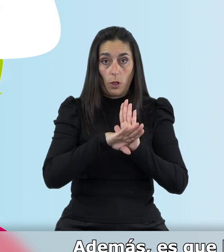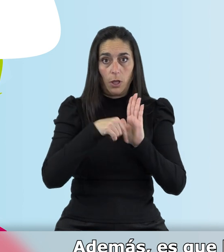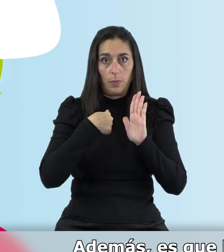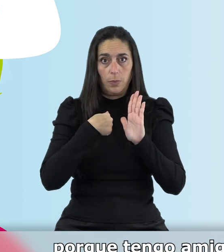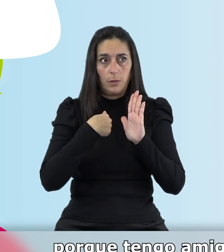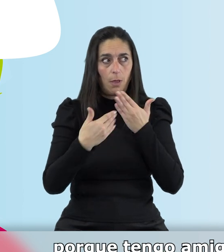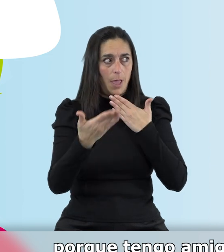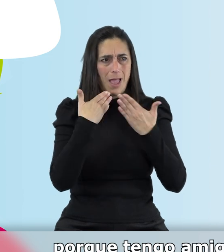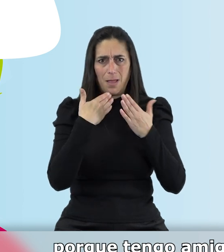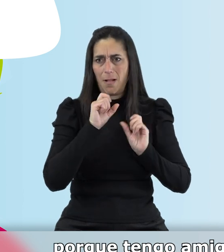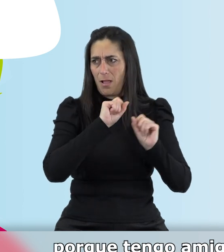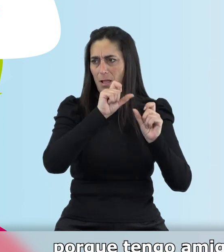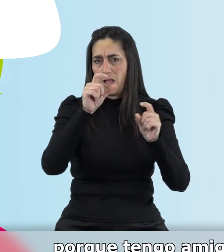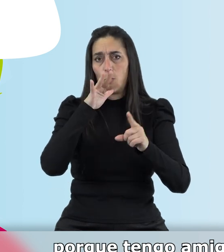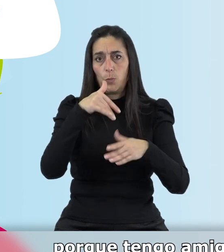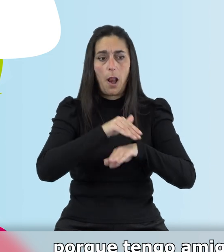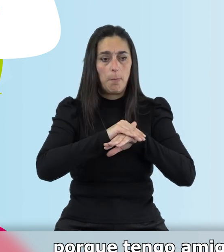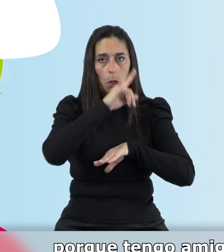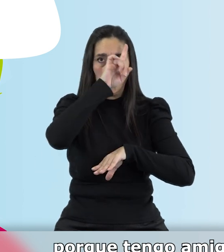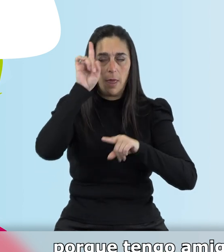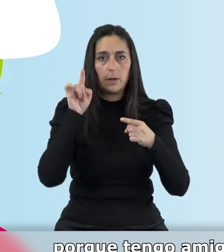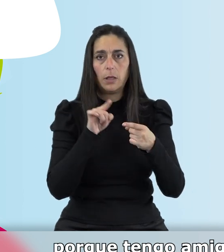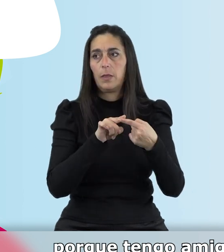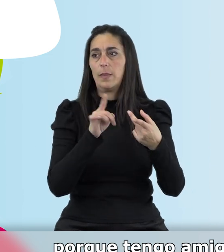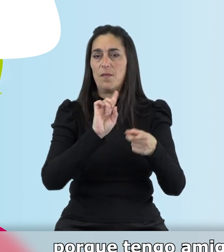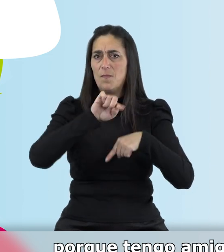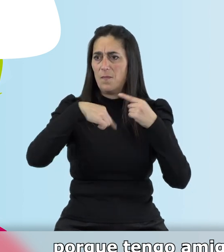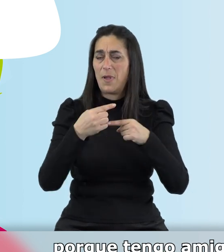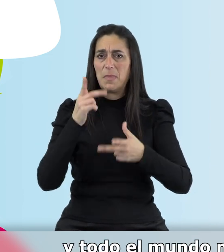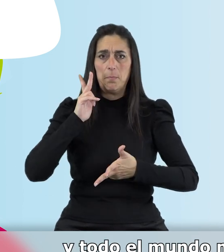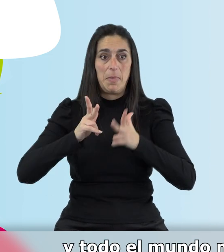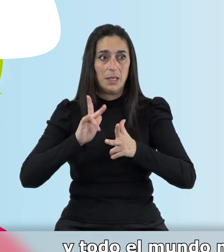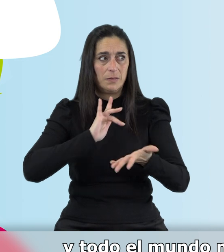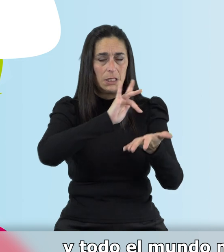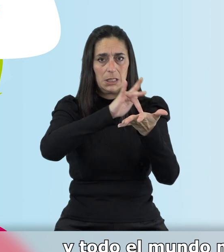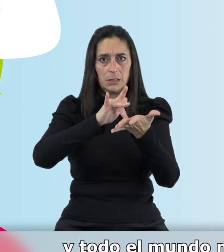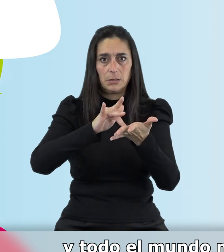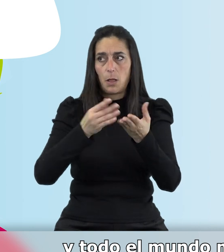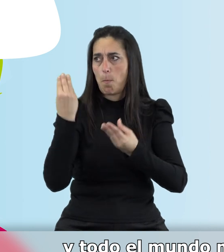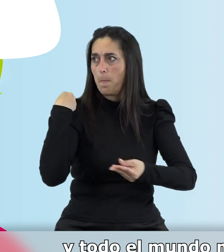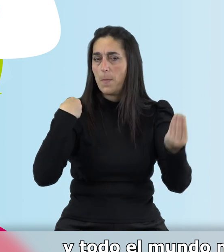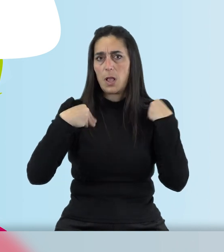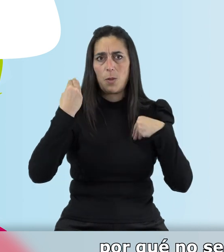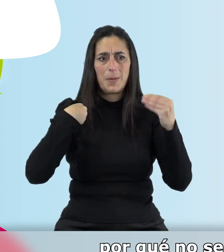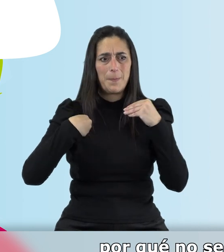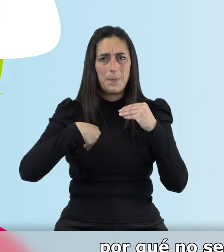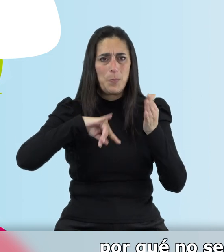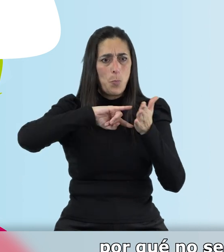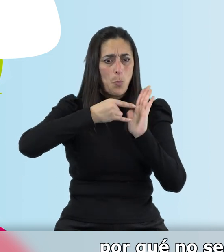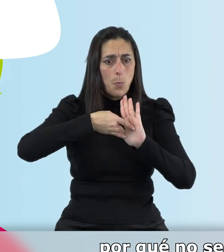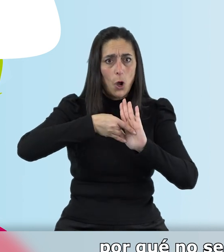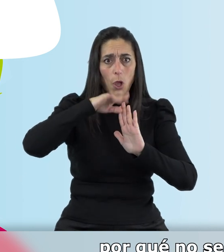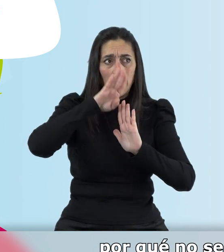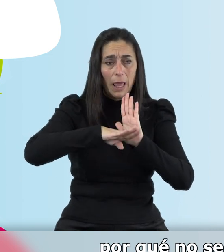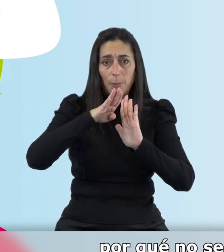en todas partes porque tengo amigos en Madrid y amigos y familia en el País Vasco y todo el mundo me pregunta que este proyecto por